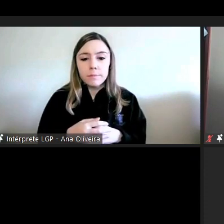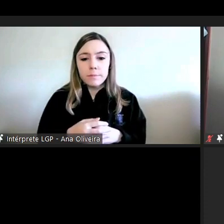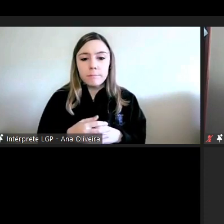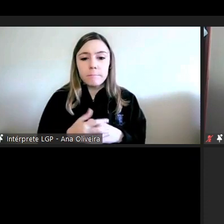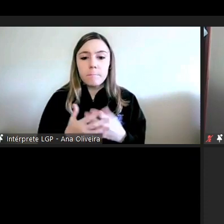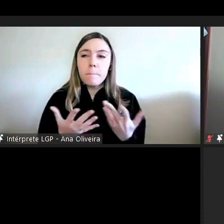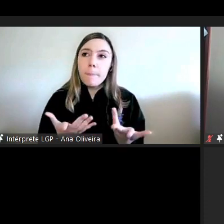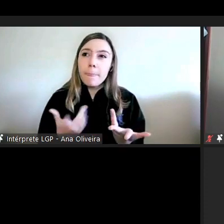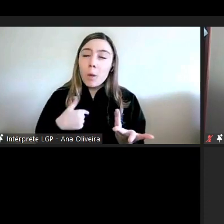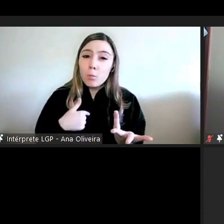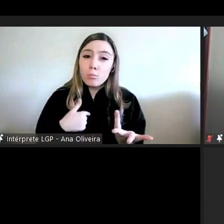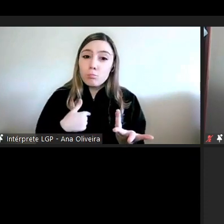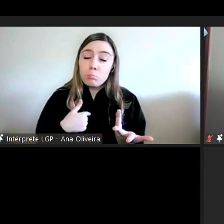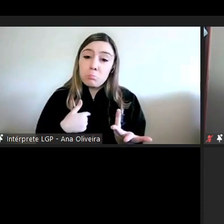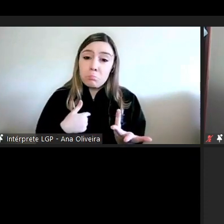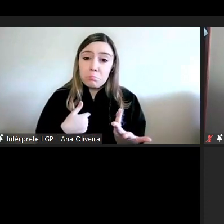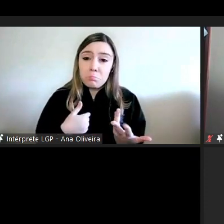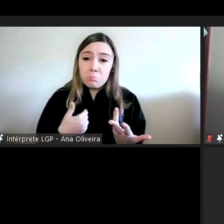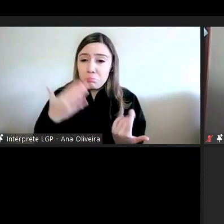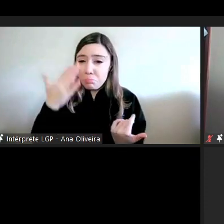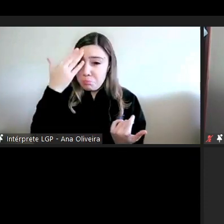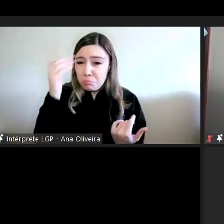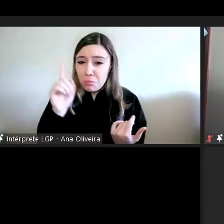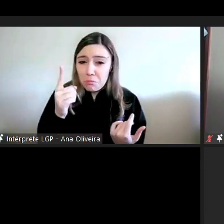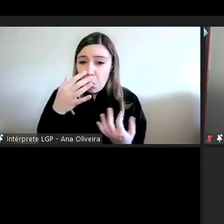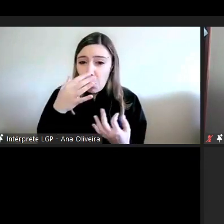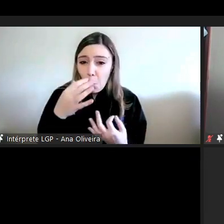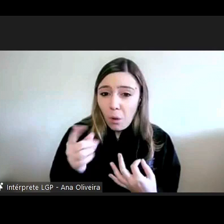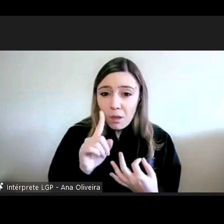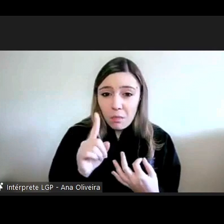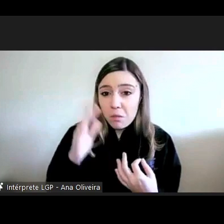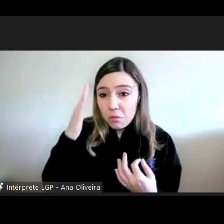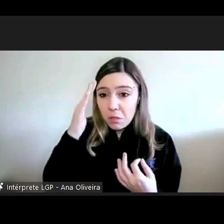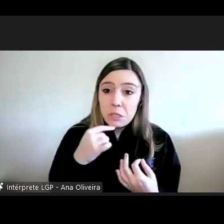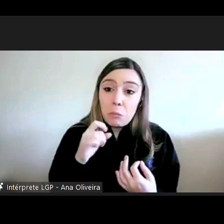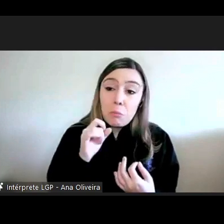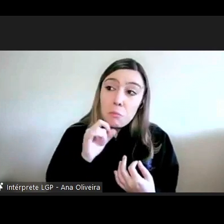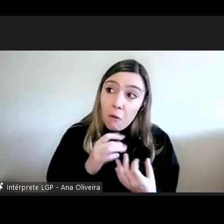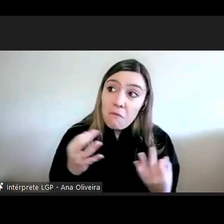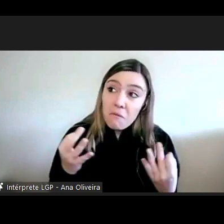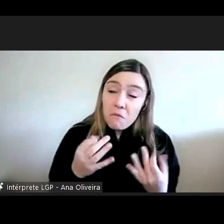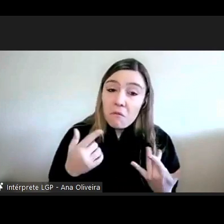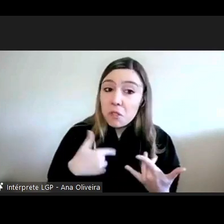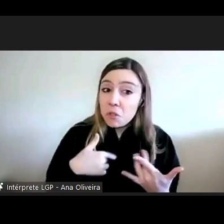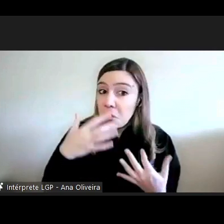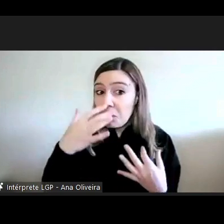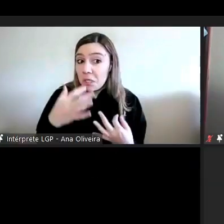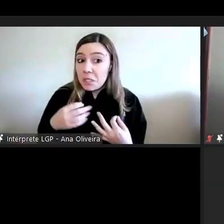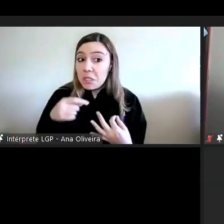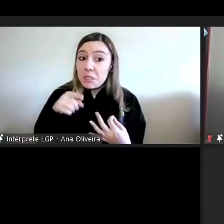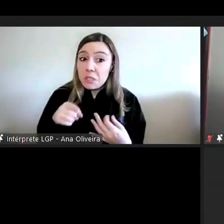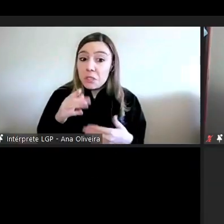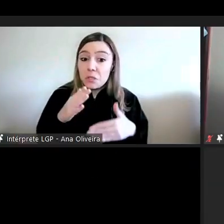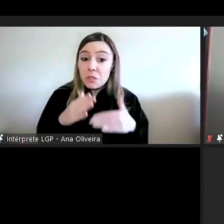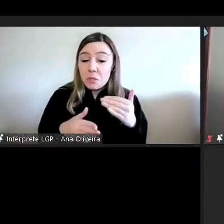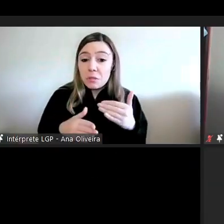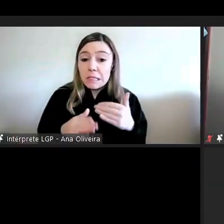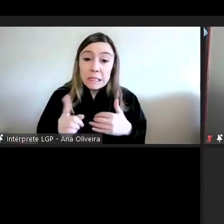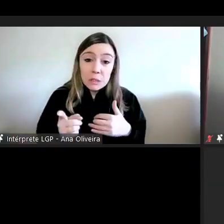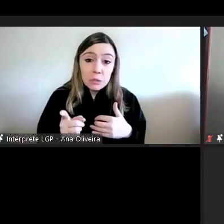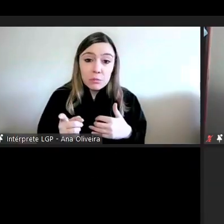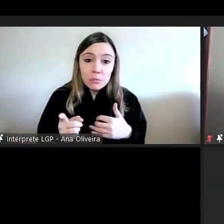eu não creio não creio acho que se pode dizer claramente que isso seja na razão é isso mesmo